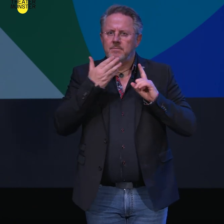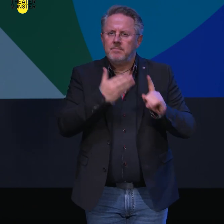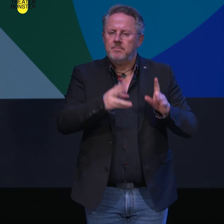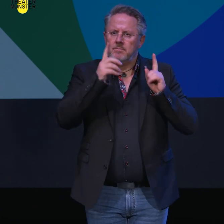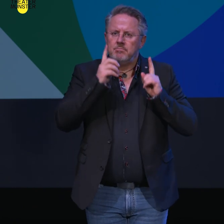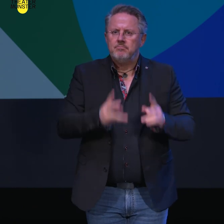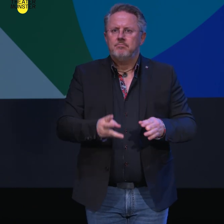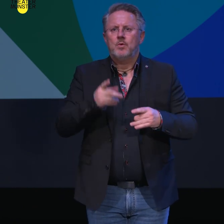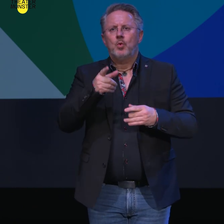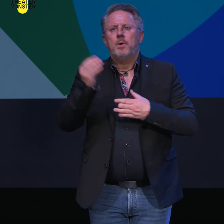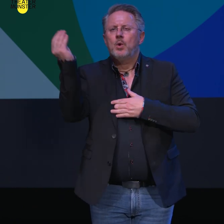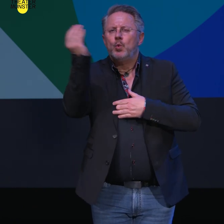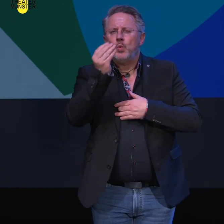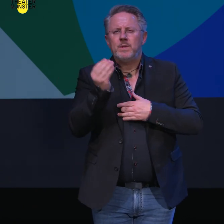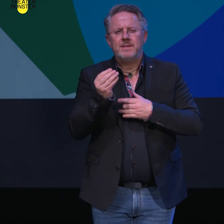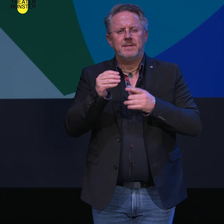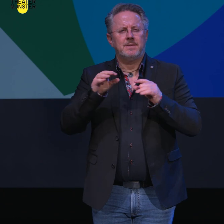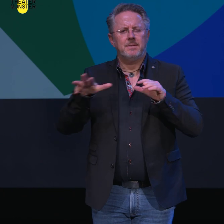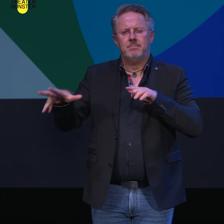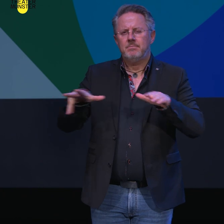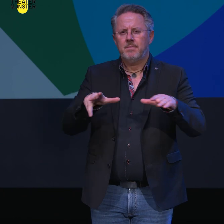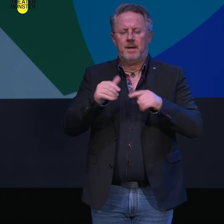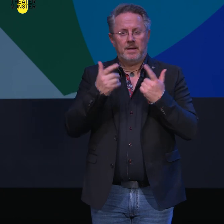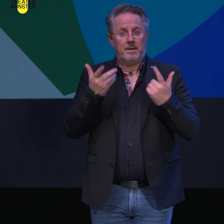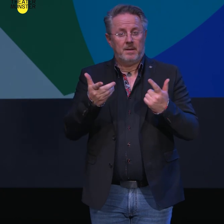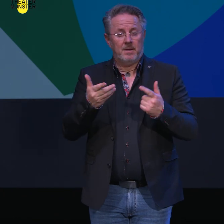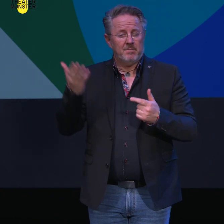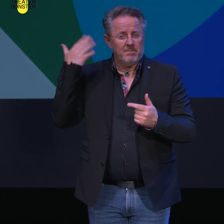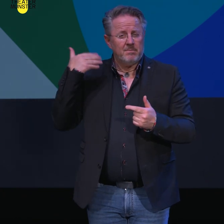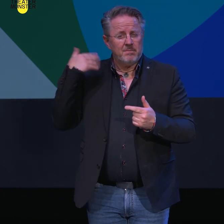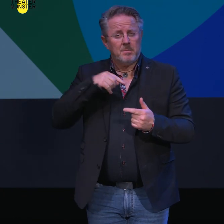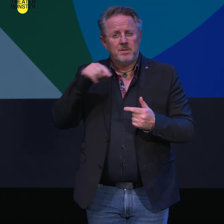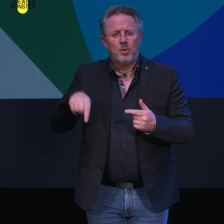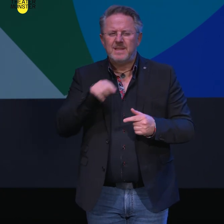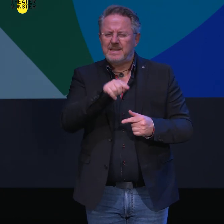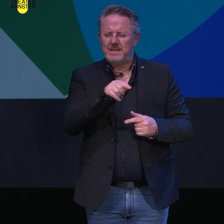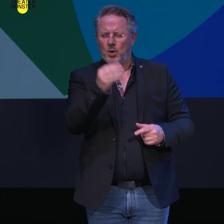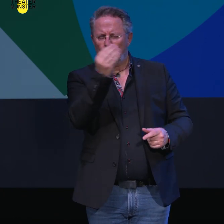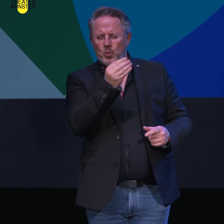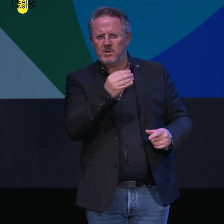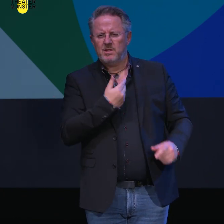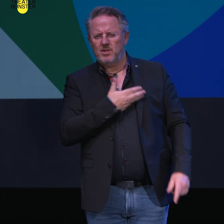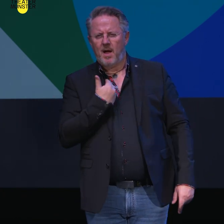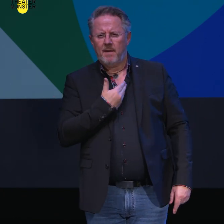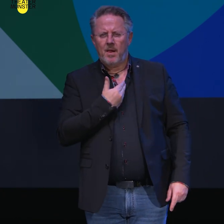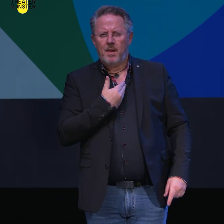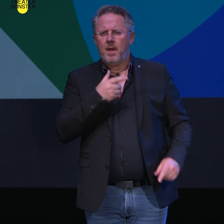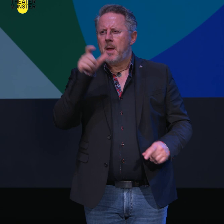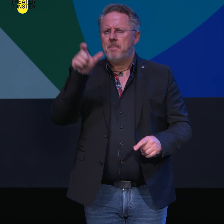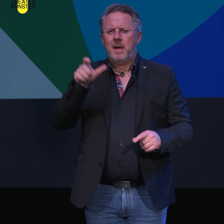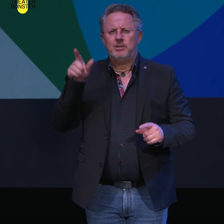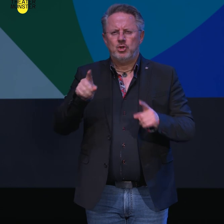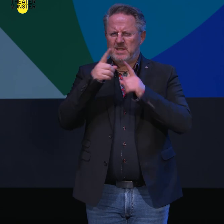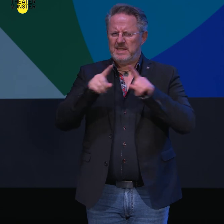Erwägungen über die Kunst andererseits. Seither gibt es Zweifel an dieser Kunstgattung. Menschen singen normalerweise